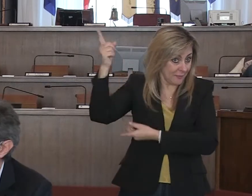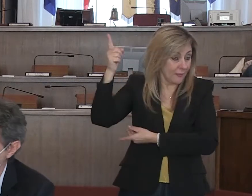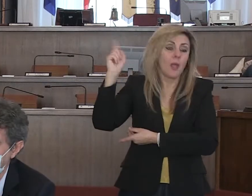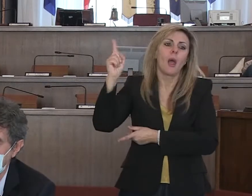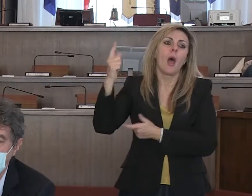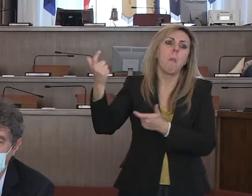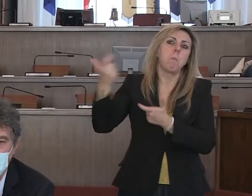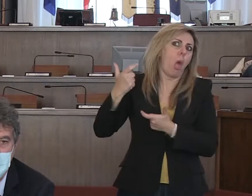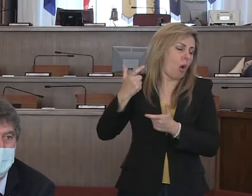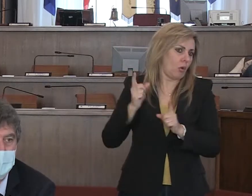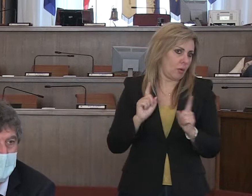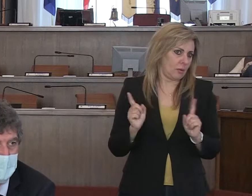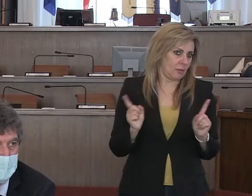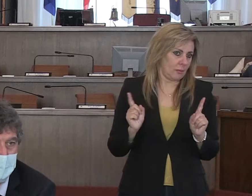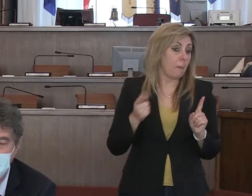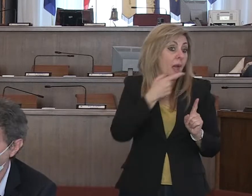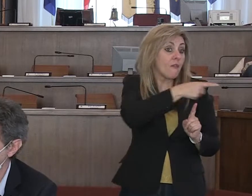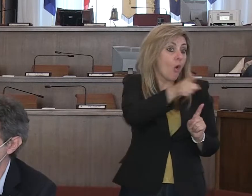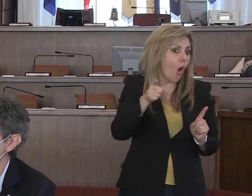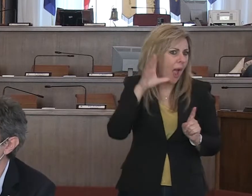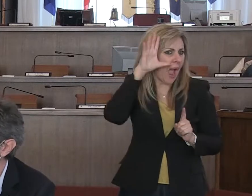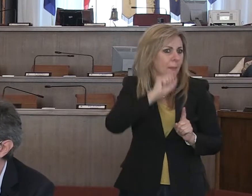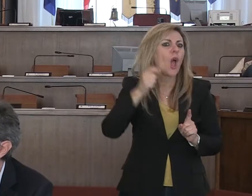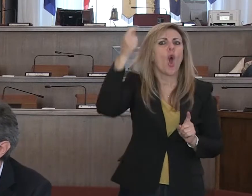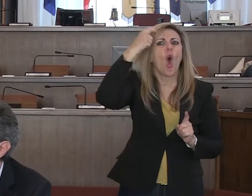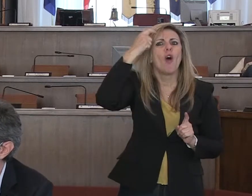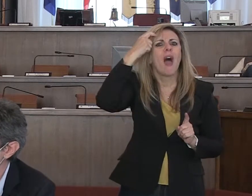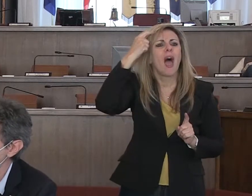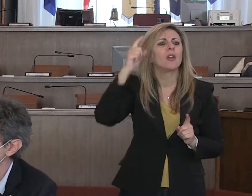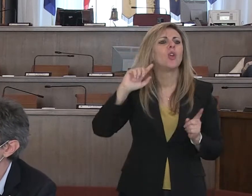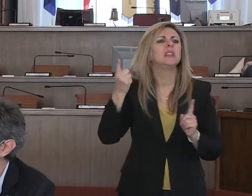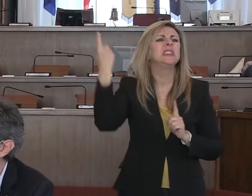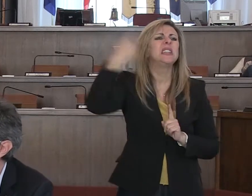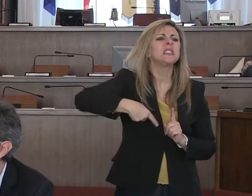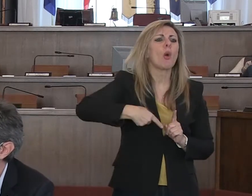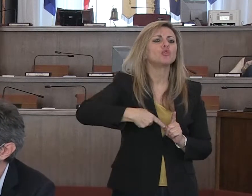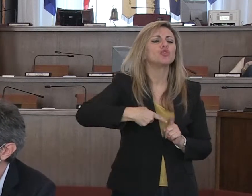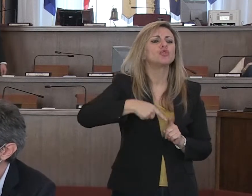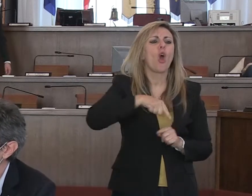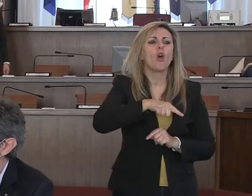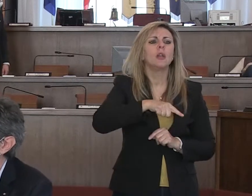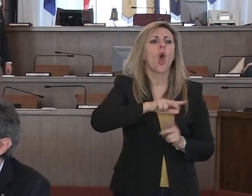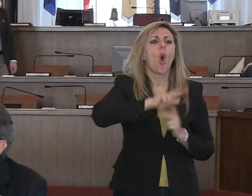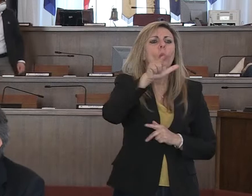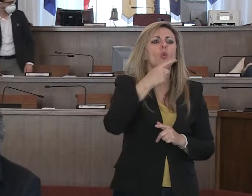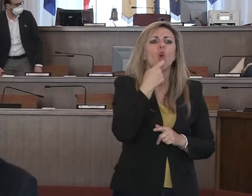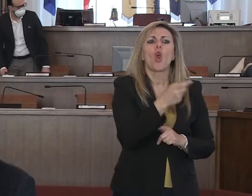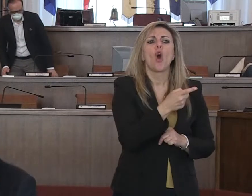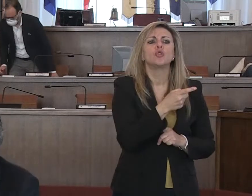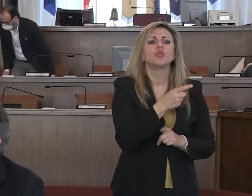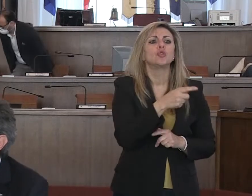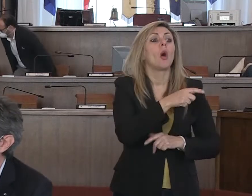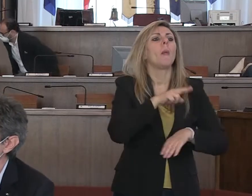contrastarla, perché poi capite bene che se il Governo dovesse dare disposizioni di un certo tipo ai